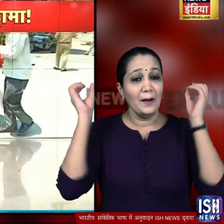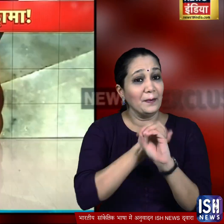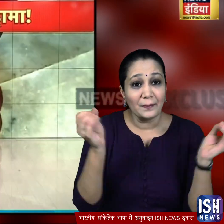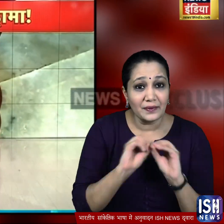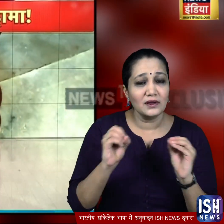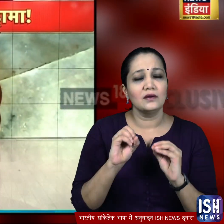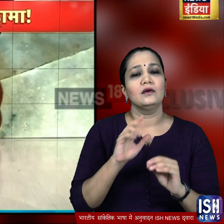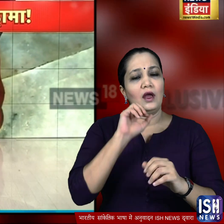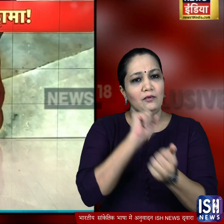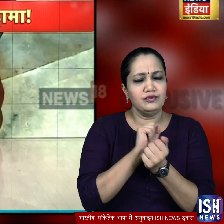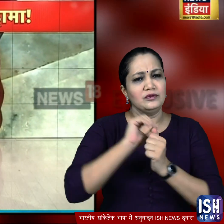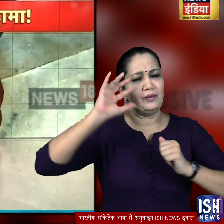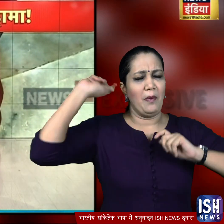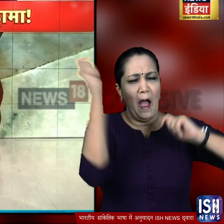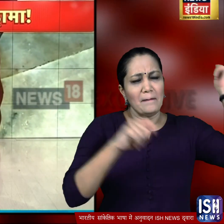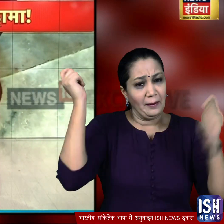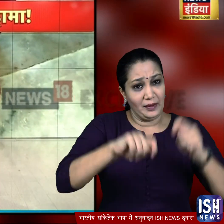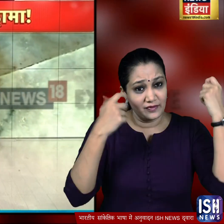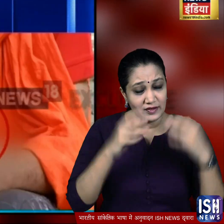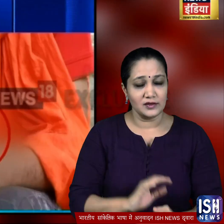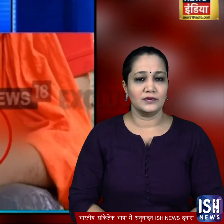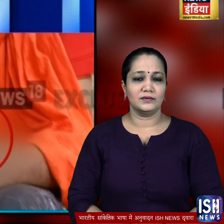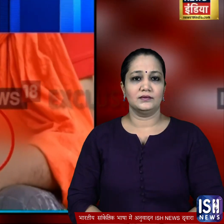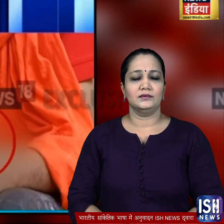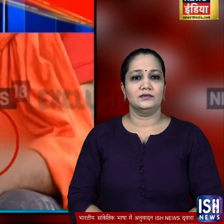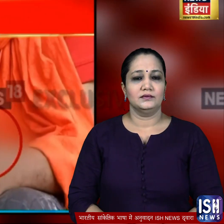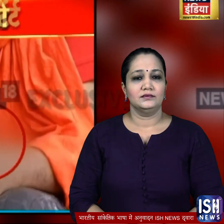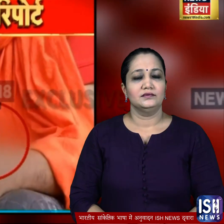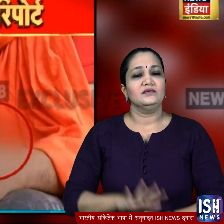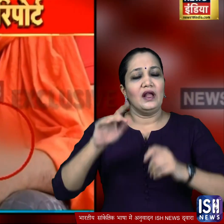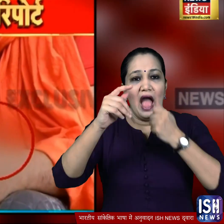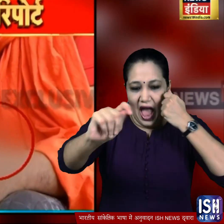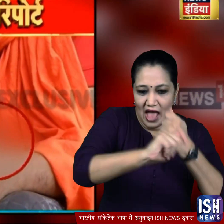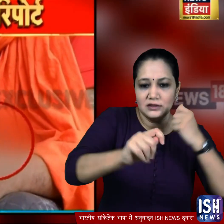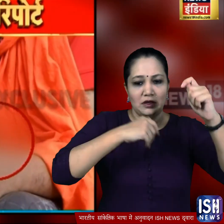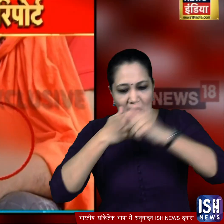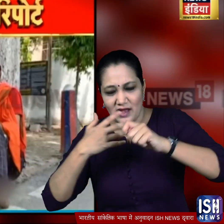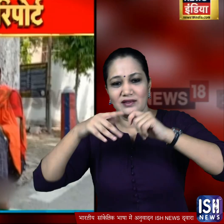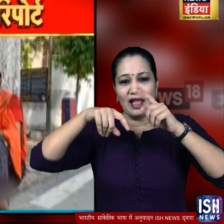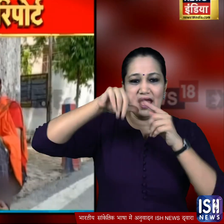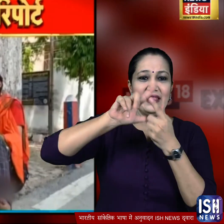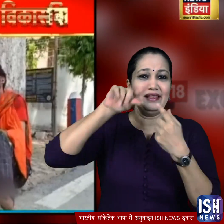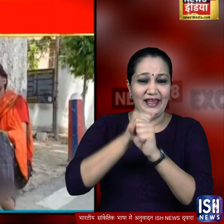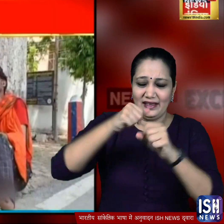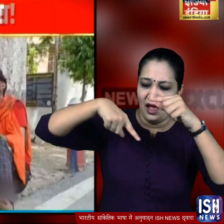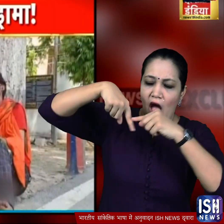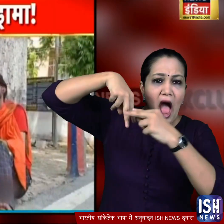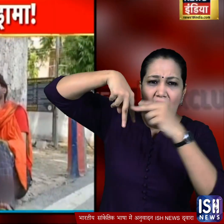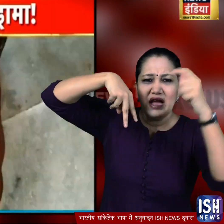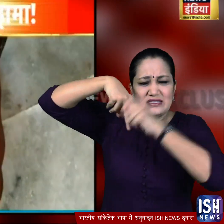पहनने पर उसे खुब पीटा गया और उसके हाथ और पैर में कील ठोक दी गई उसने रो रो कर खुब ड्रामा किया और